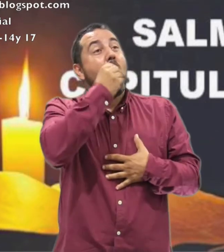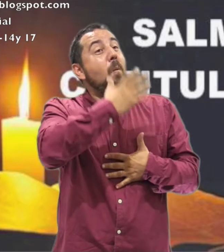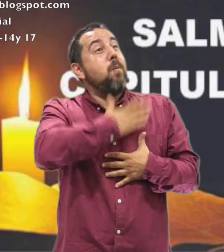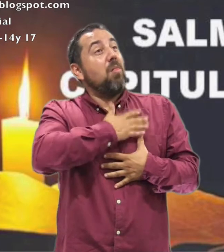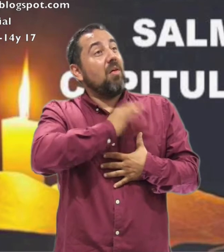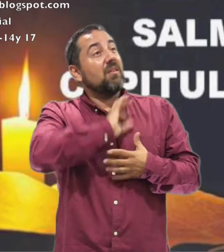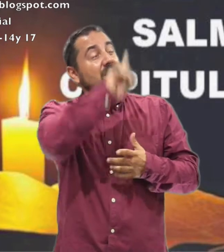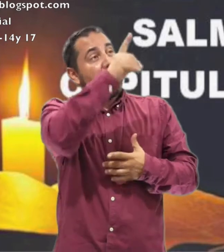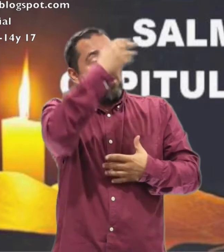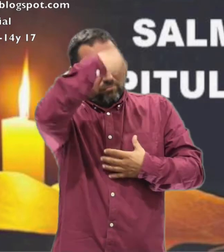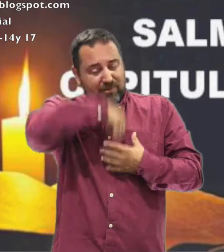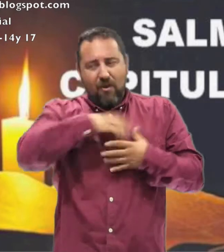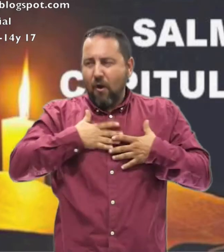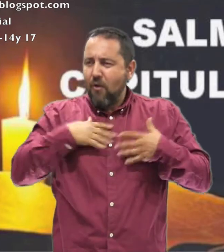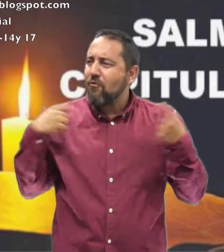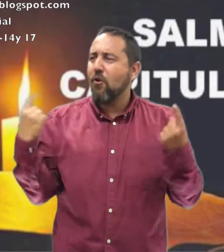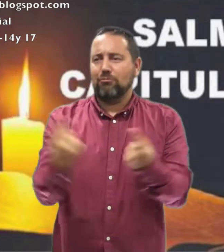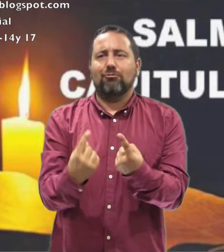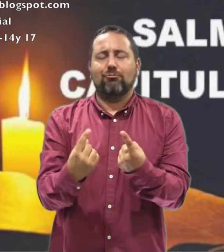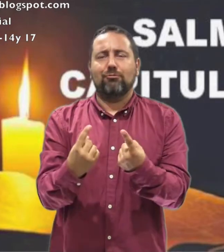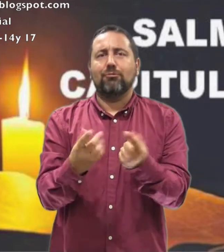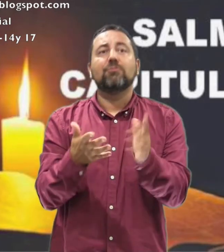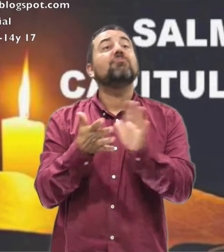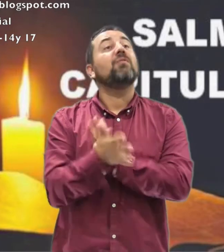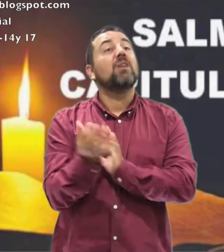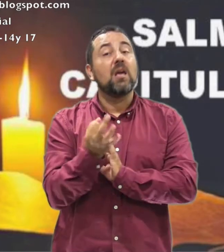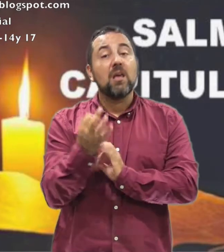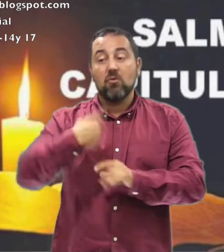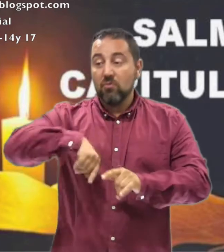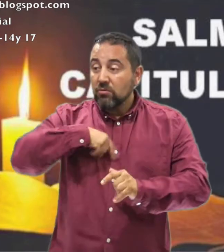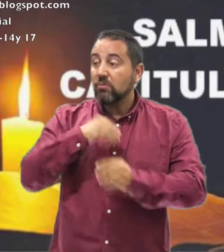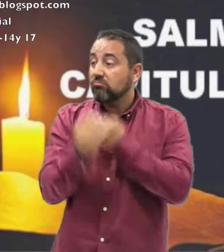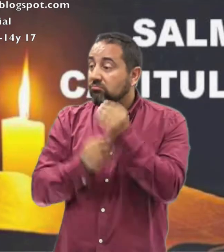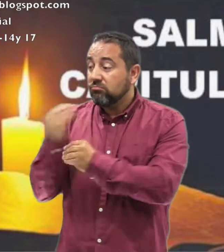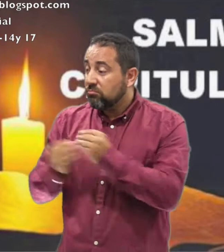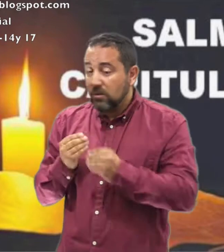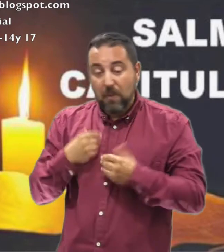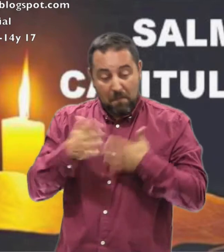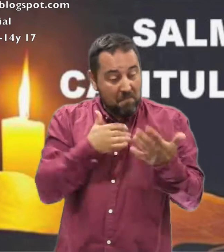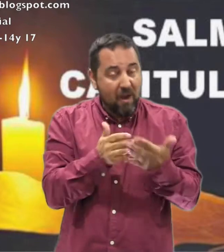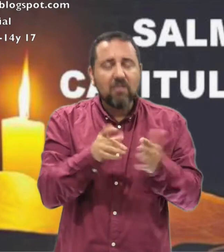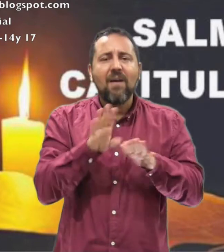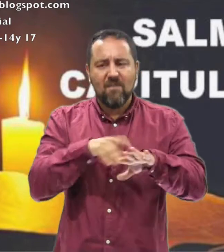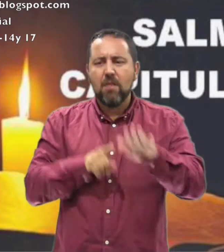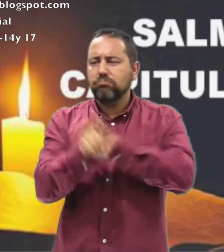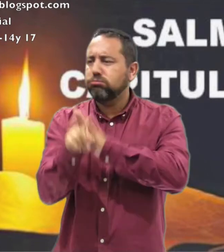Baje a nosotros La bondad del Señor Y haga prósperas Las obras de nuestras